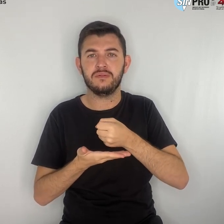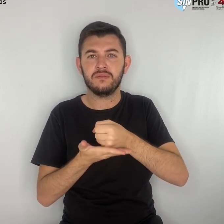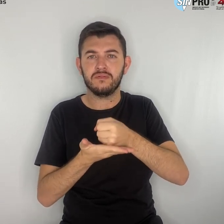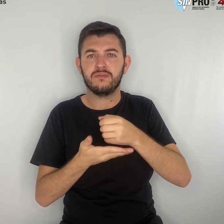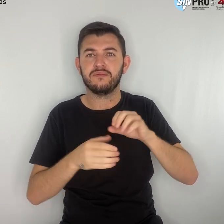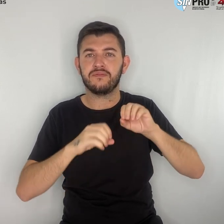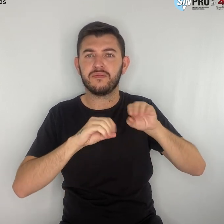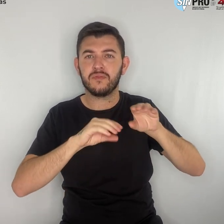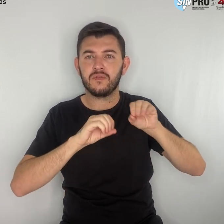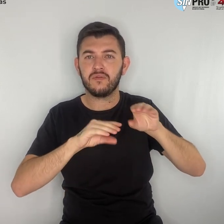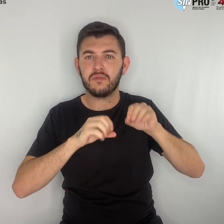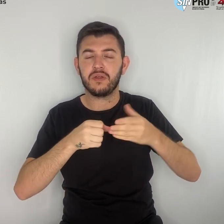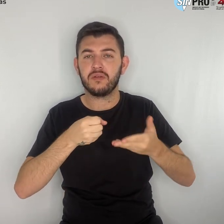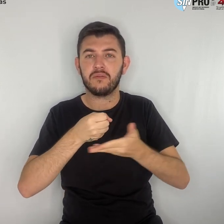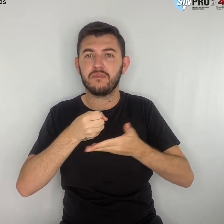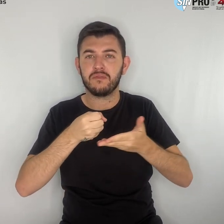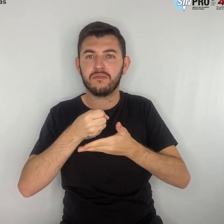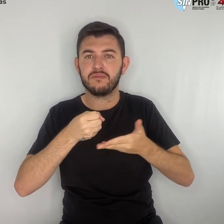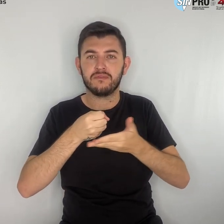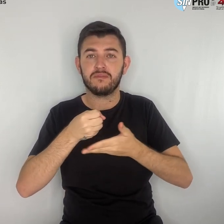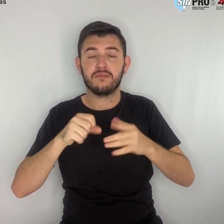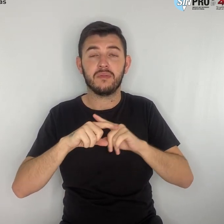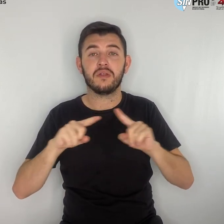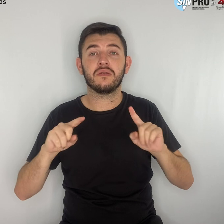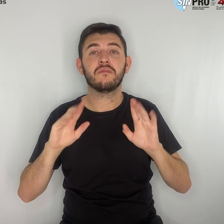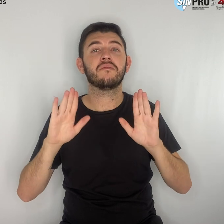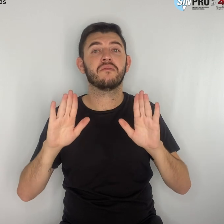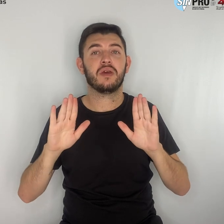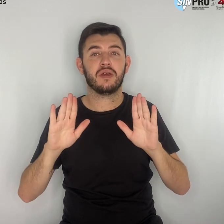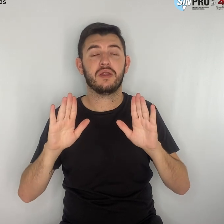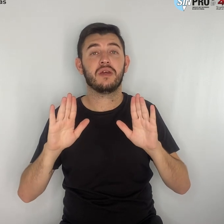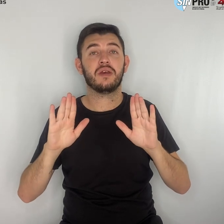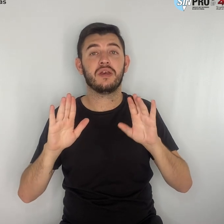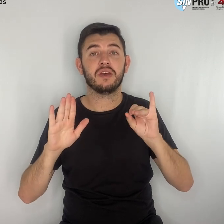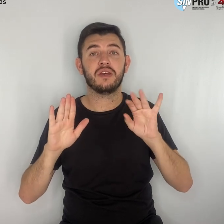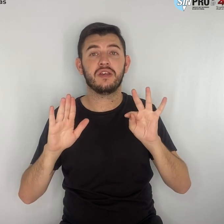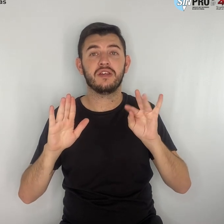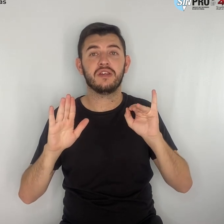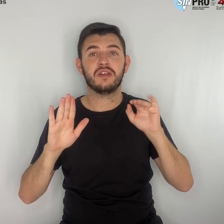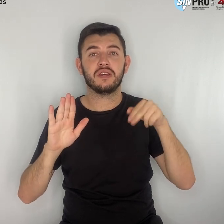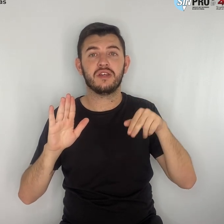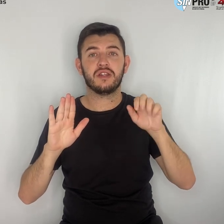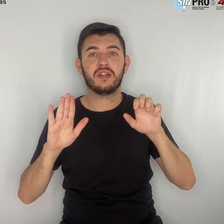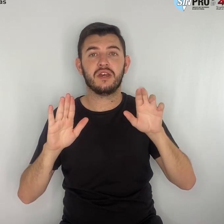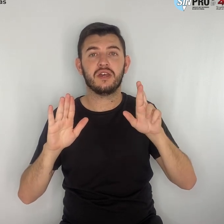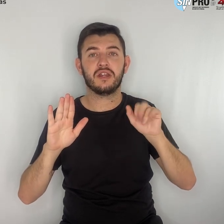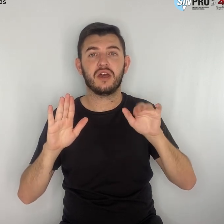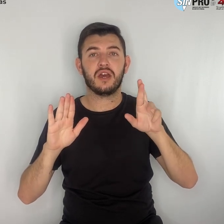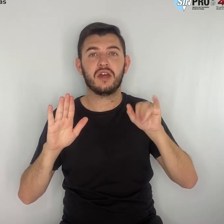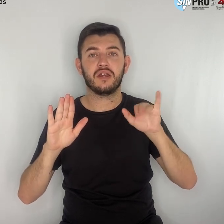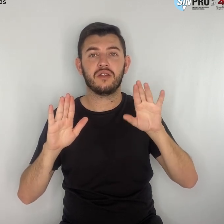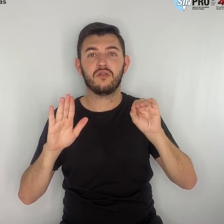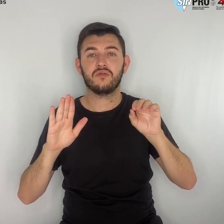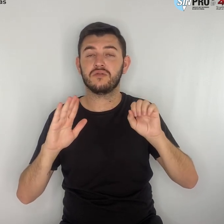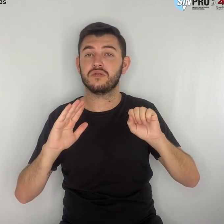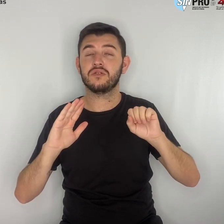os itinerários precisam ser substituídos pelas áreas de conhecimento integradas à